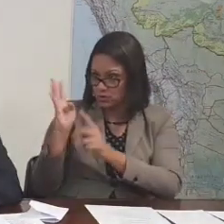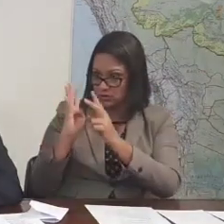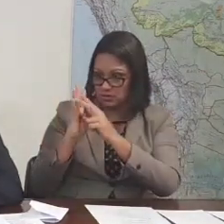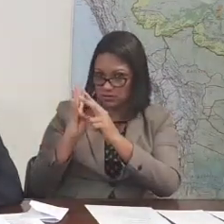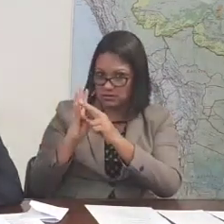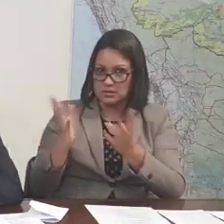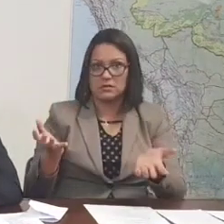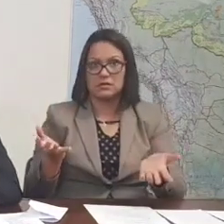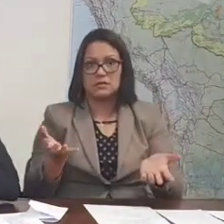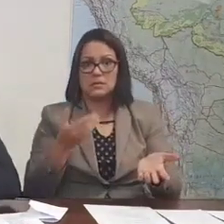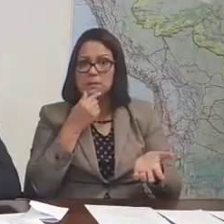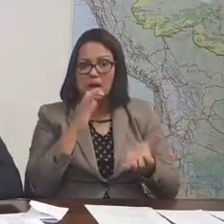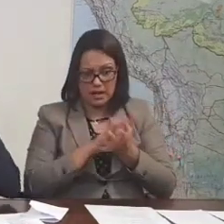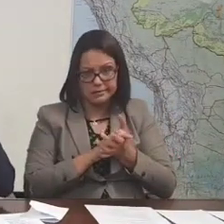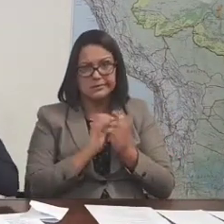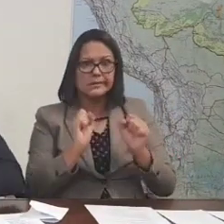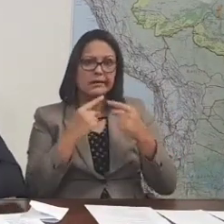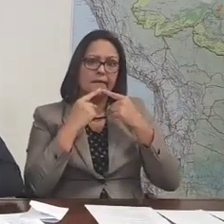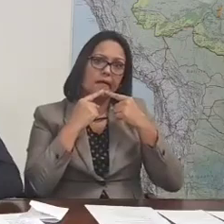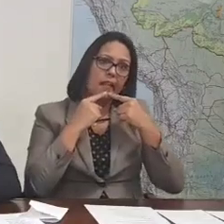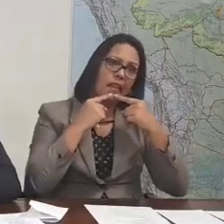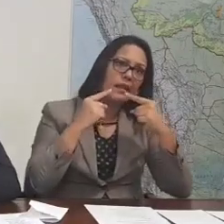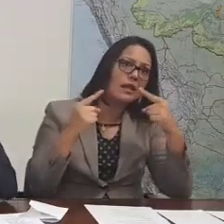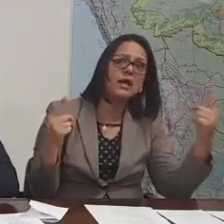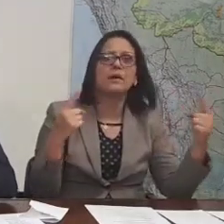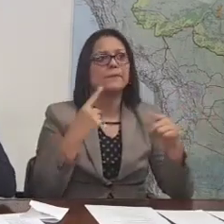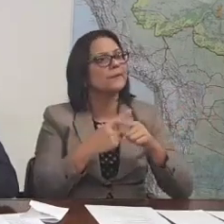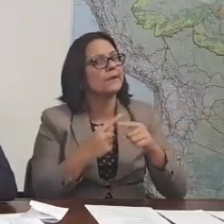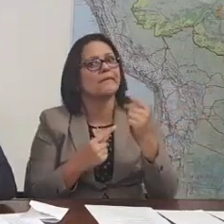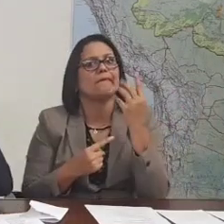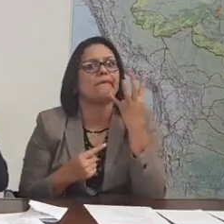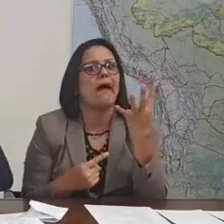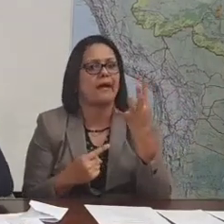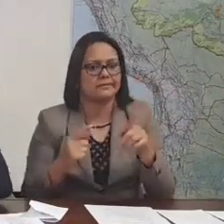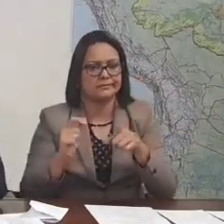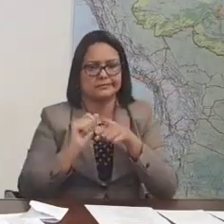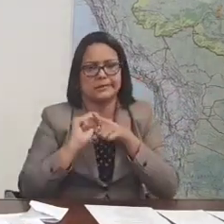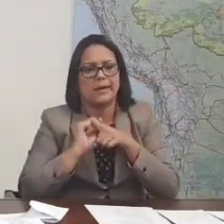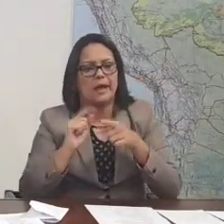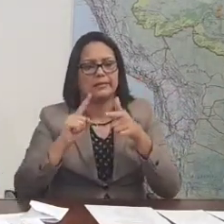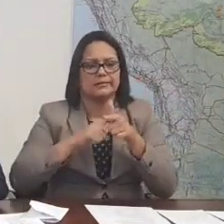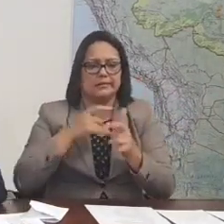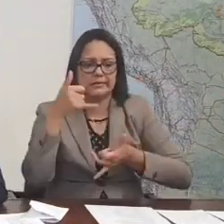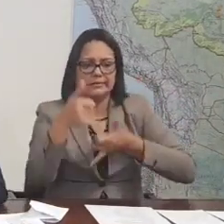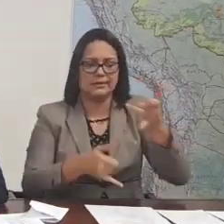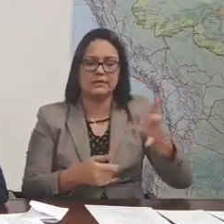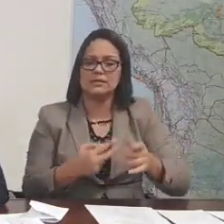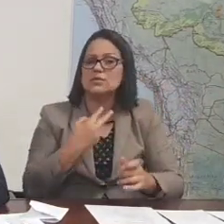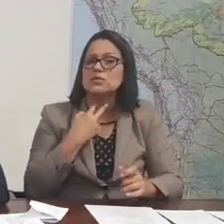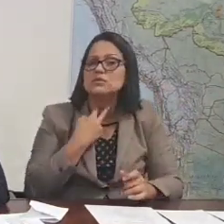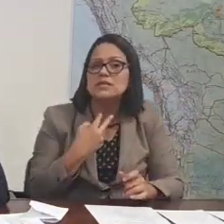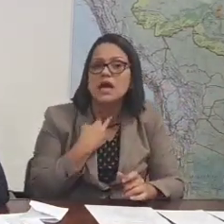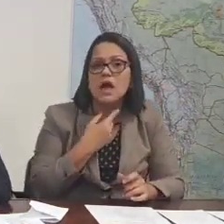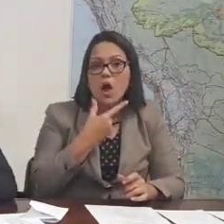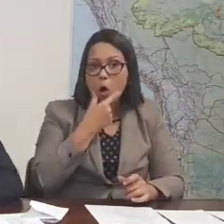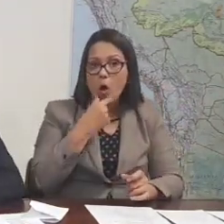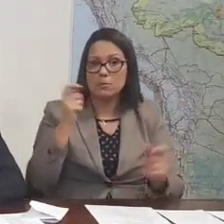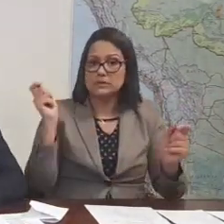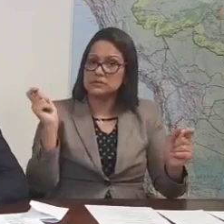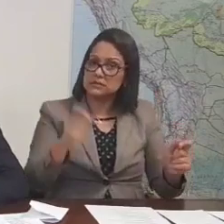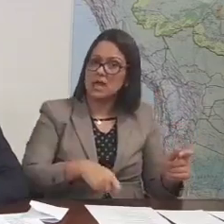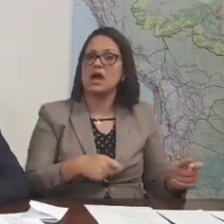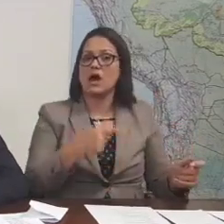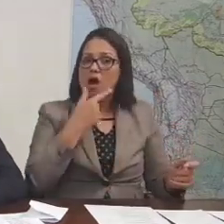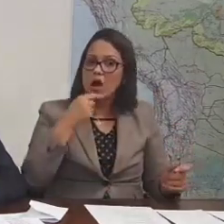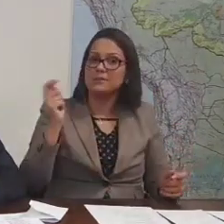maridão não podia reclamar? Por que? Por que dois pais sapatos? Quatro? Leva só dois para pagar menos. Não ia acontecer esse problema. É para... O homem carrega a bagagem, além